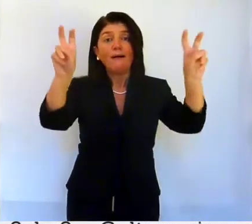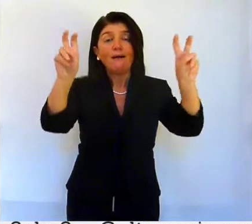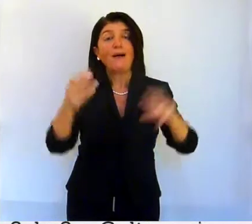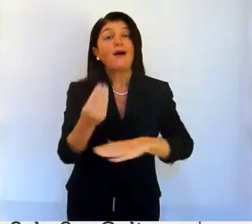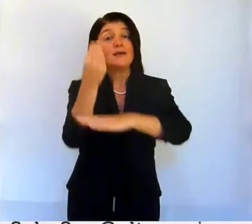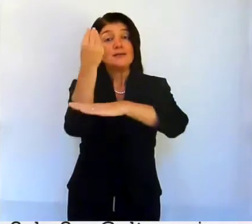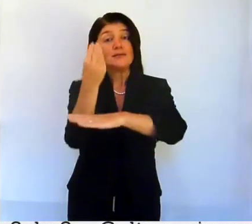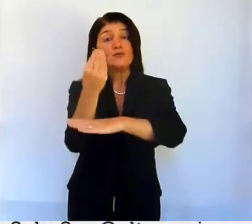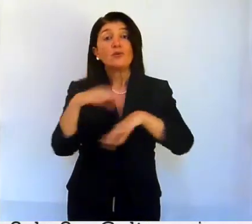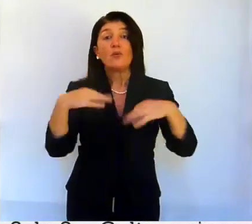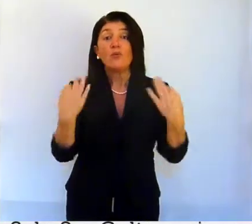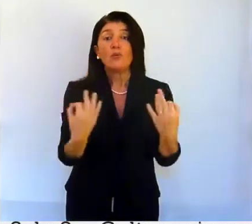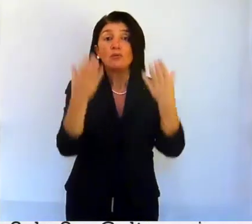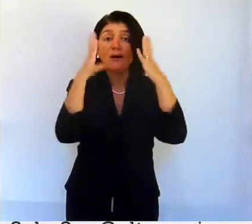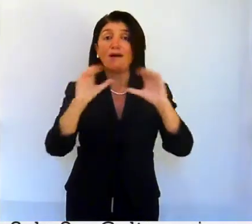in avorio.